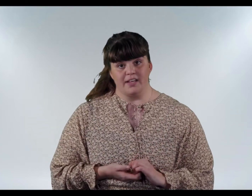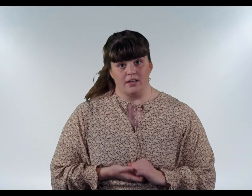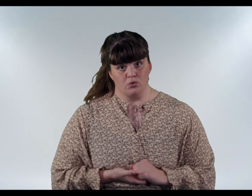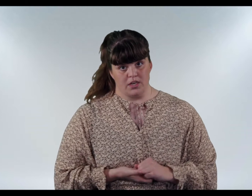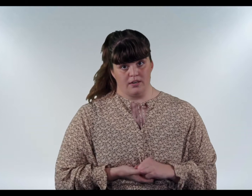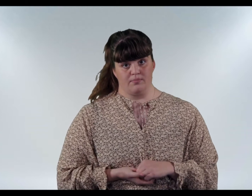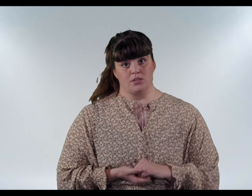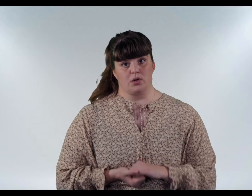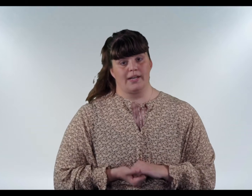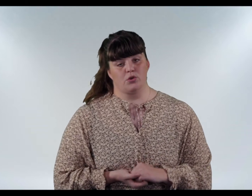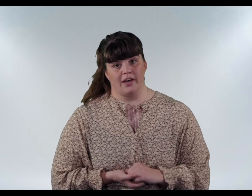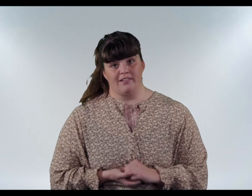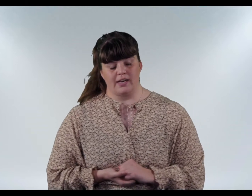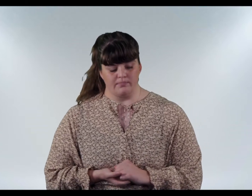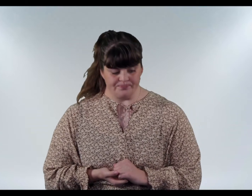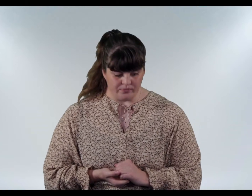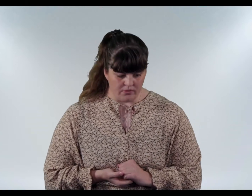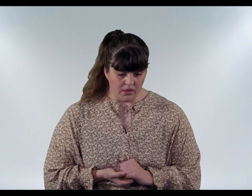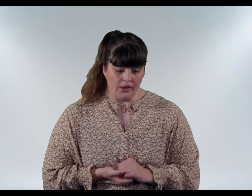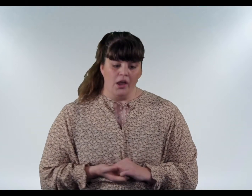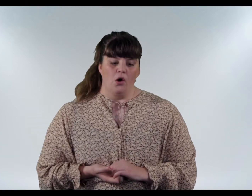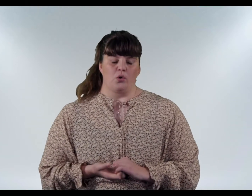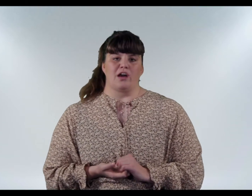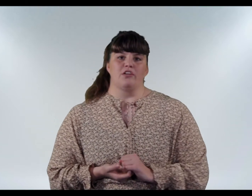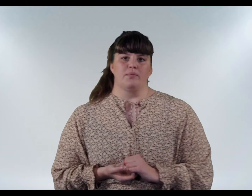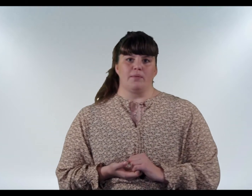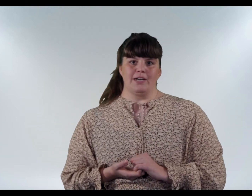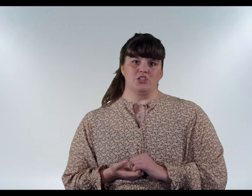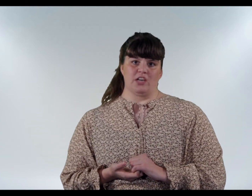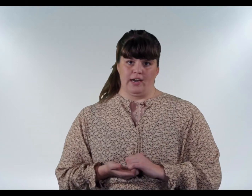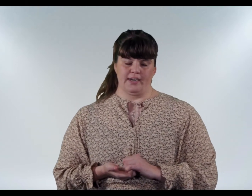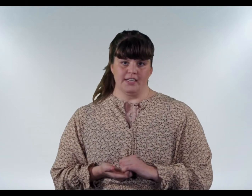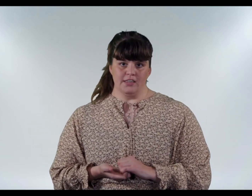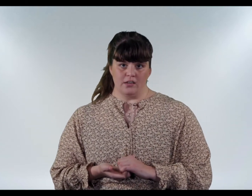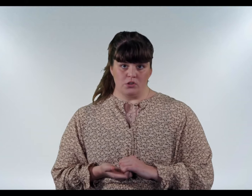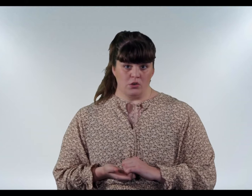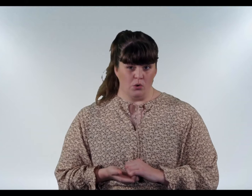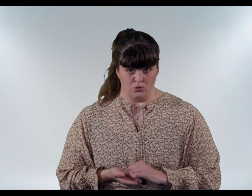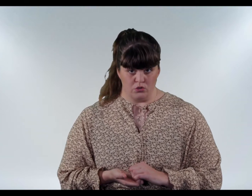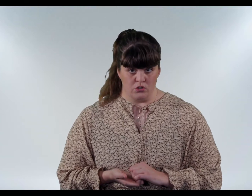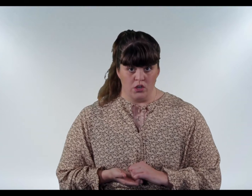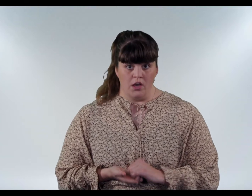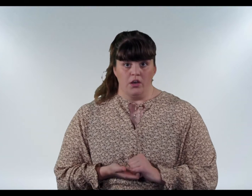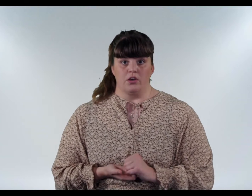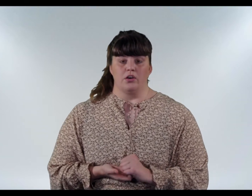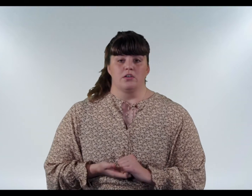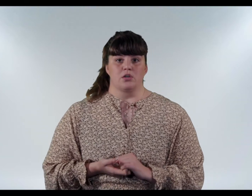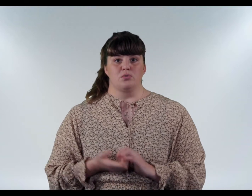að þú sért með svona leiðtóa hæfileika. Og þá verðum að passa að nýta þá til góðs. Sá sem er